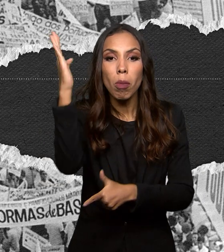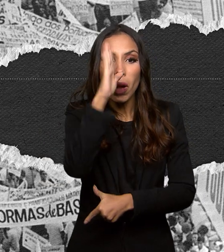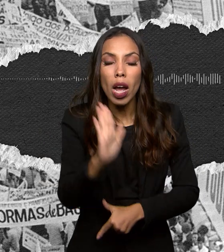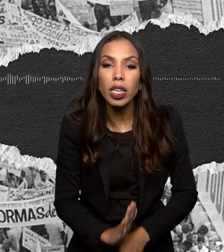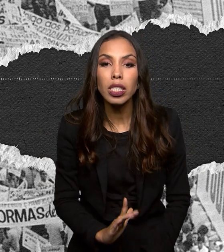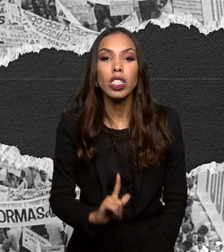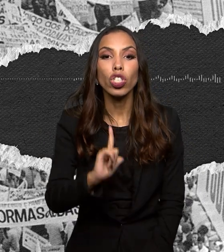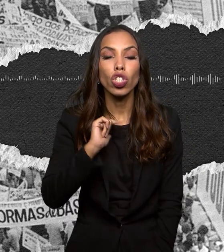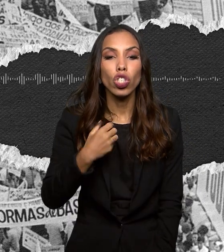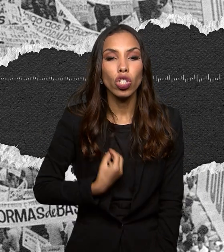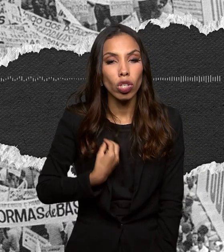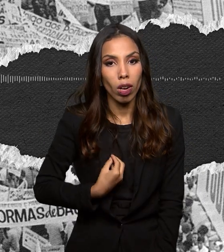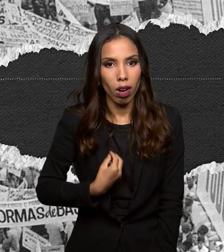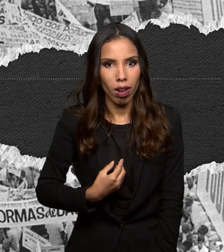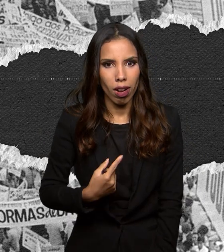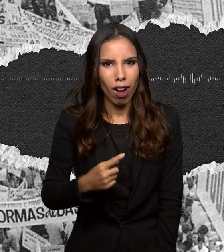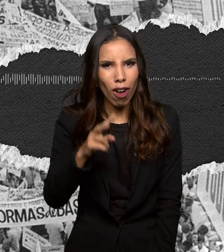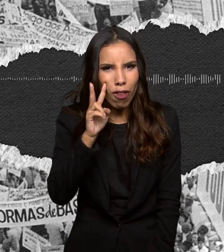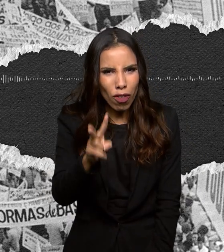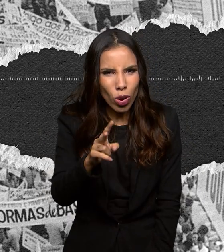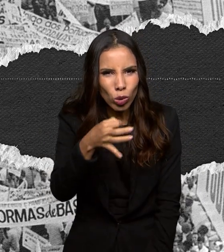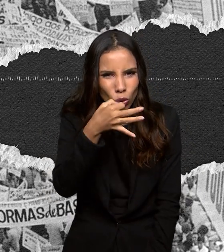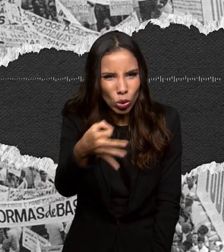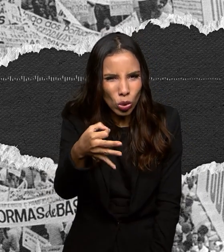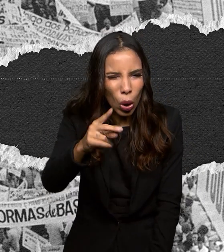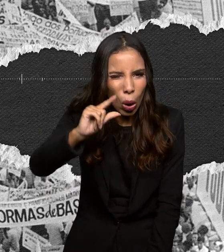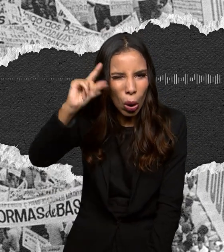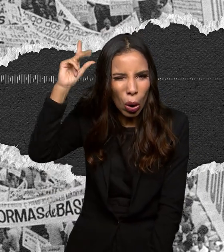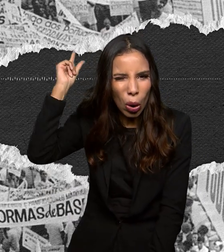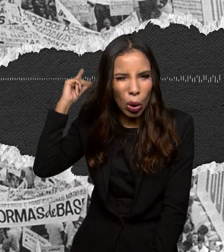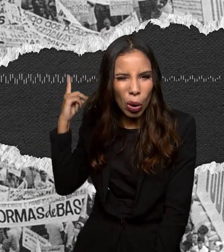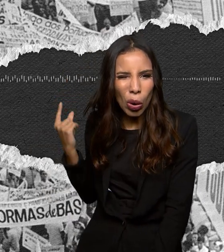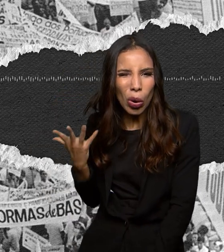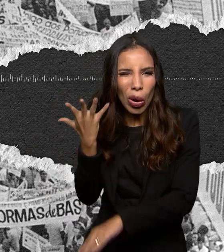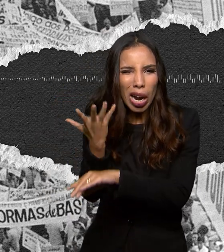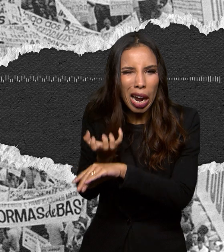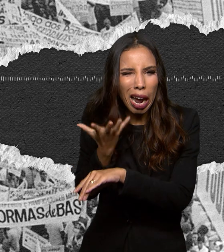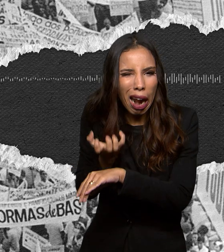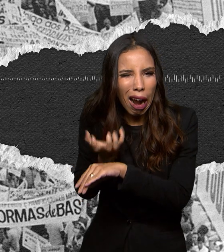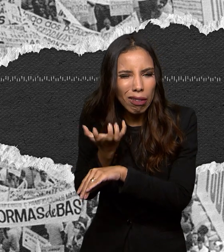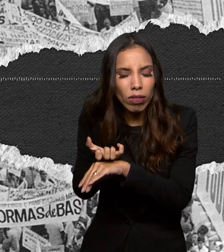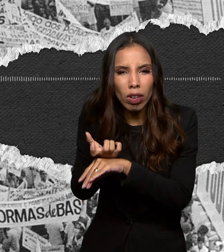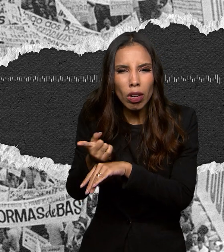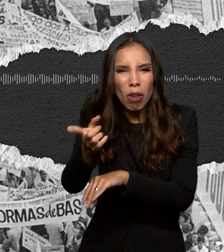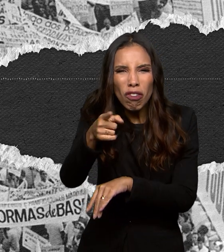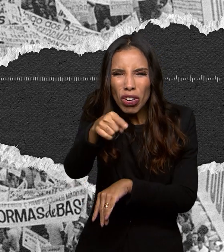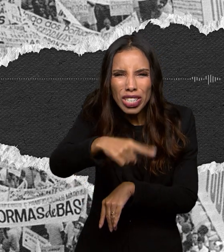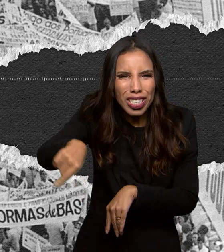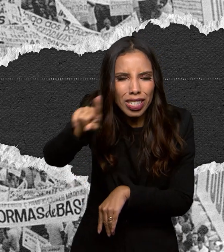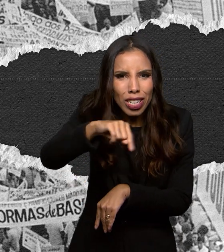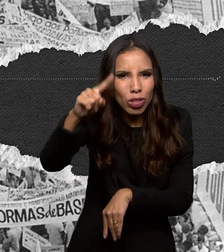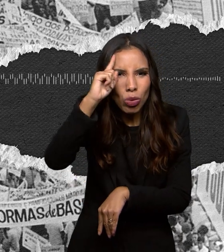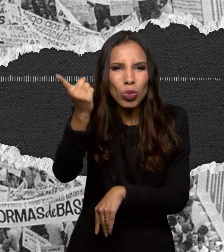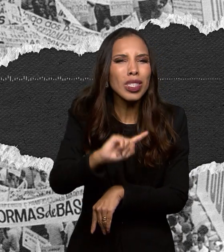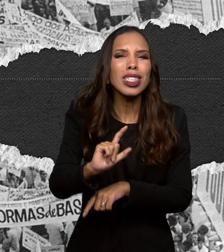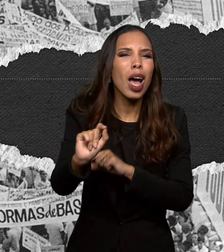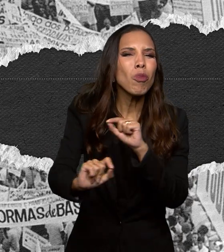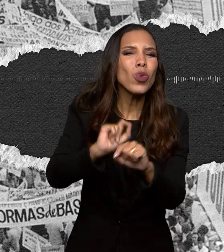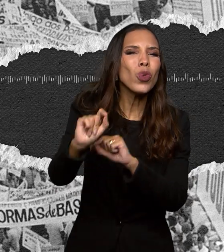Olha, é um áudio antigo, gravado em fita de rolo, algo que muitos ouvintes não devem nem imaginar do que se trata. Enfim, é